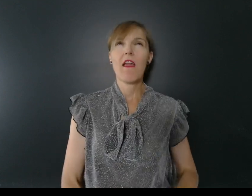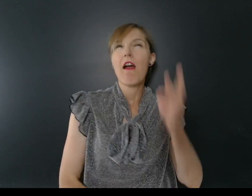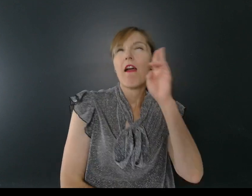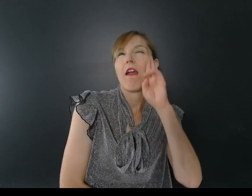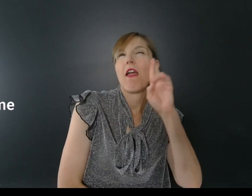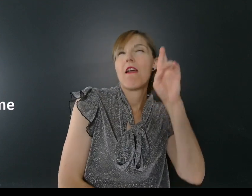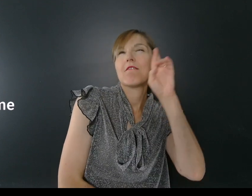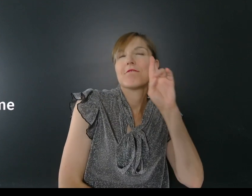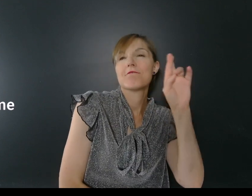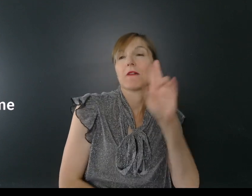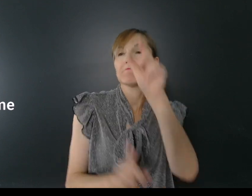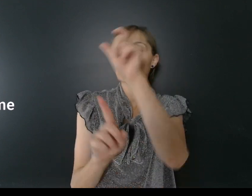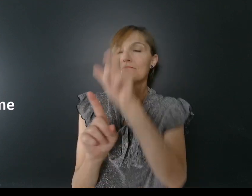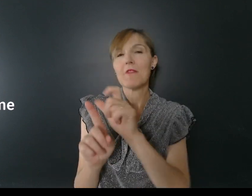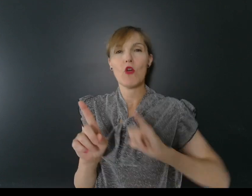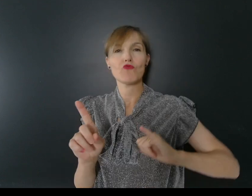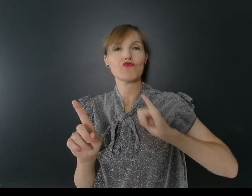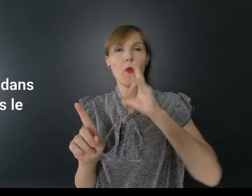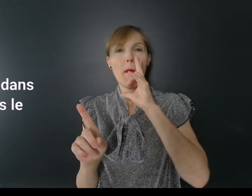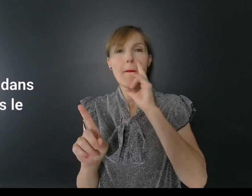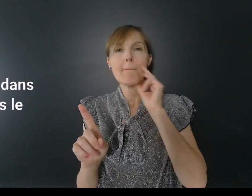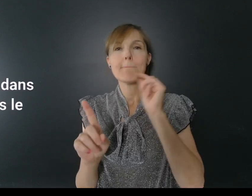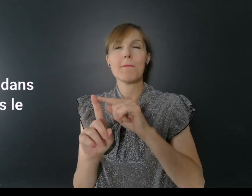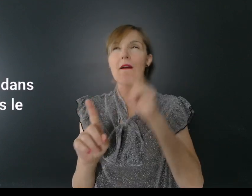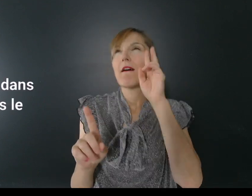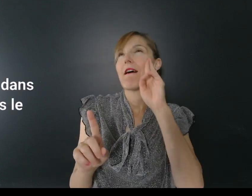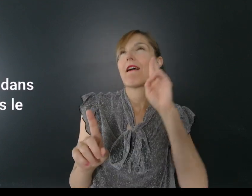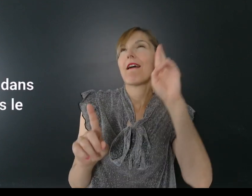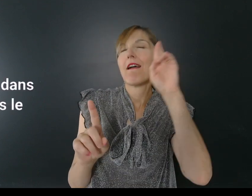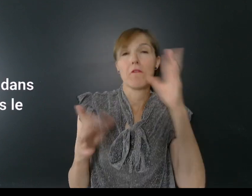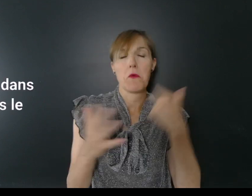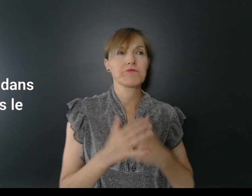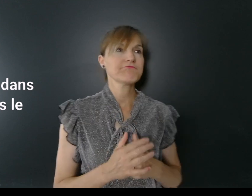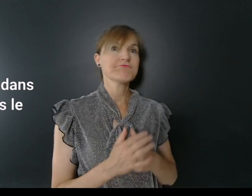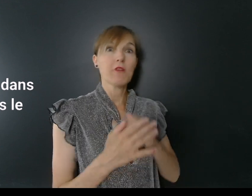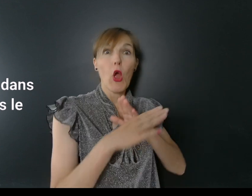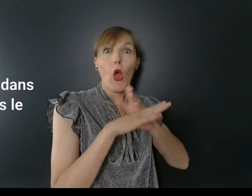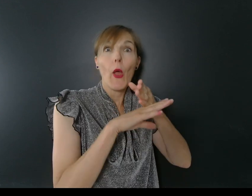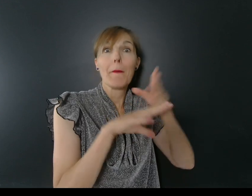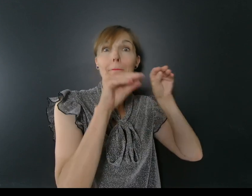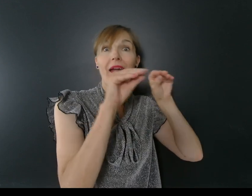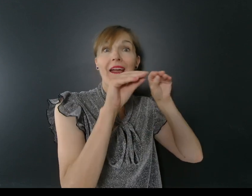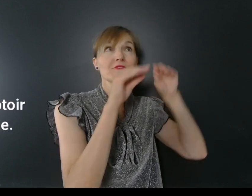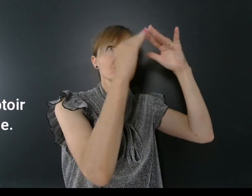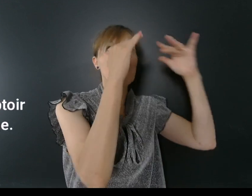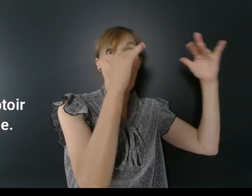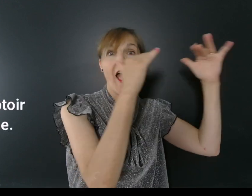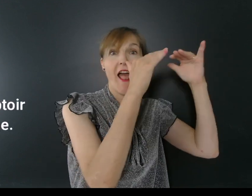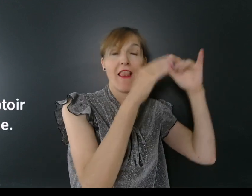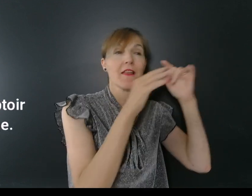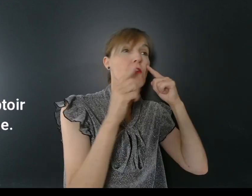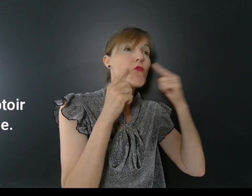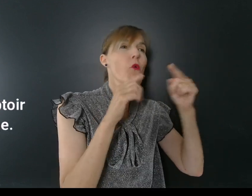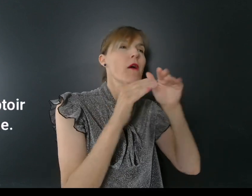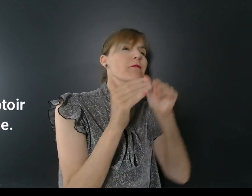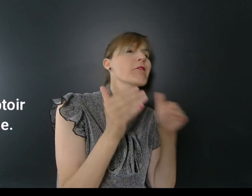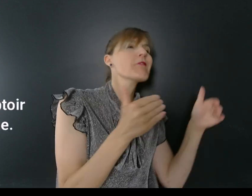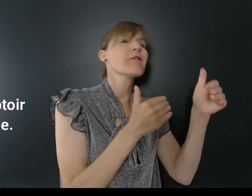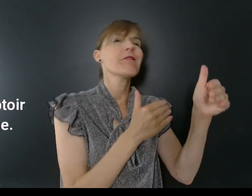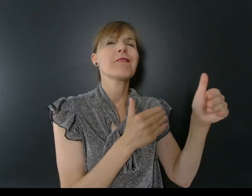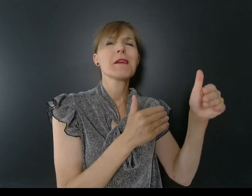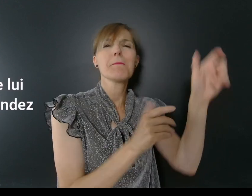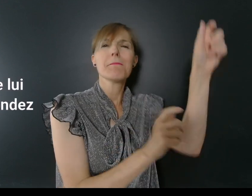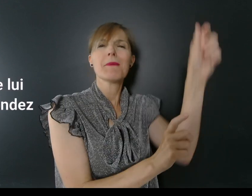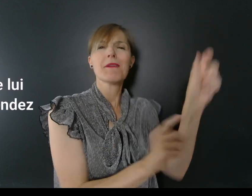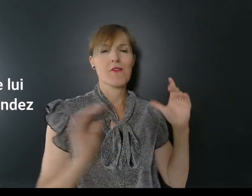Rêve. Un jeune homme a un rêve. Il rêve qu'il rentre dans un magasin dans le ciel. Derrière le comptoir se tient un